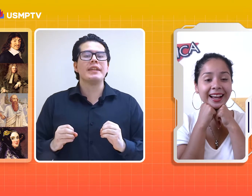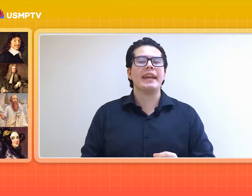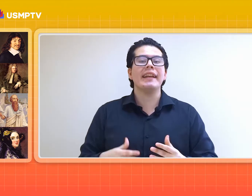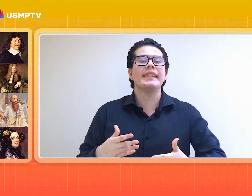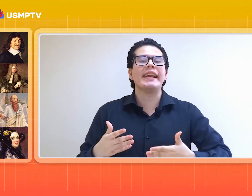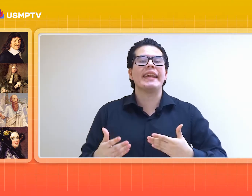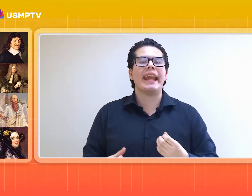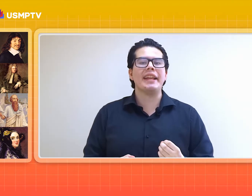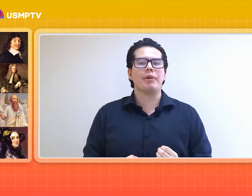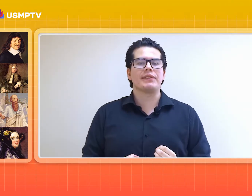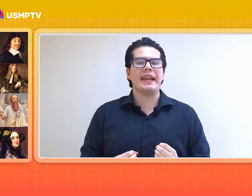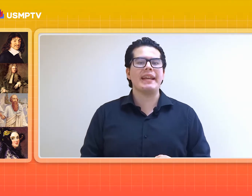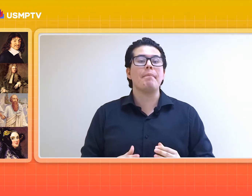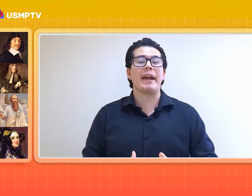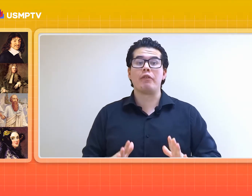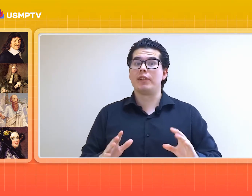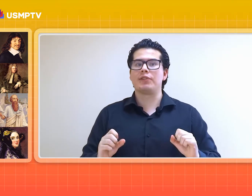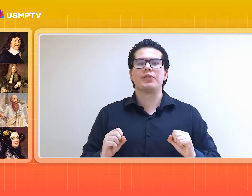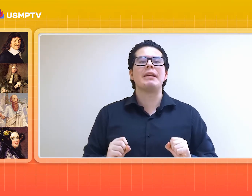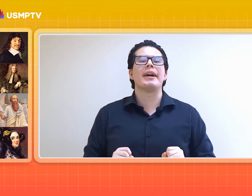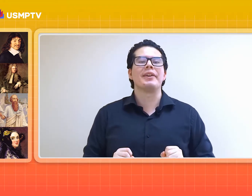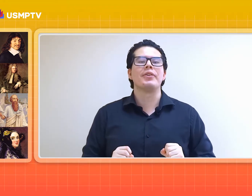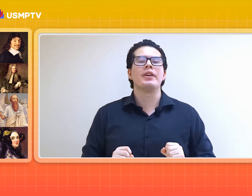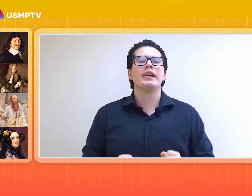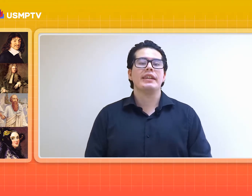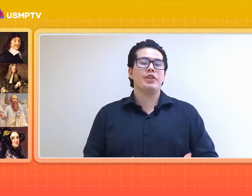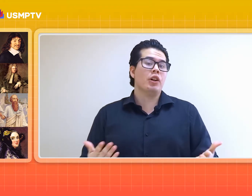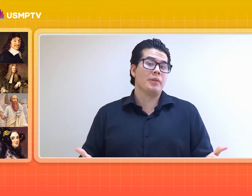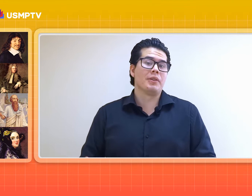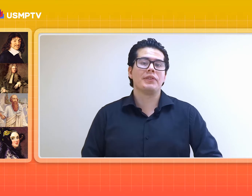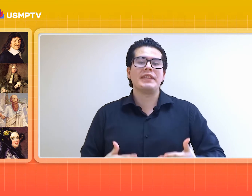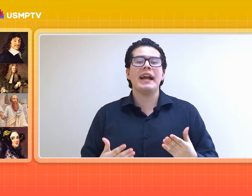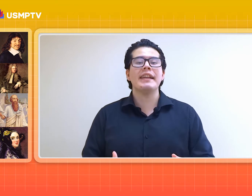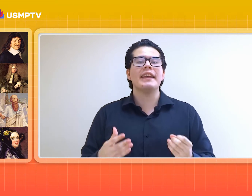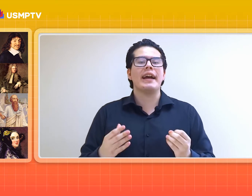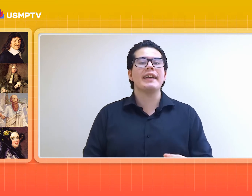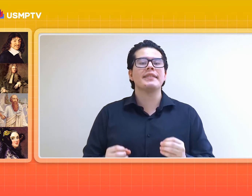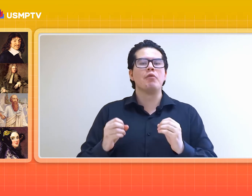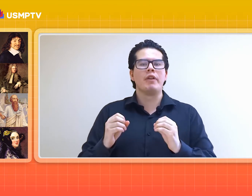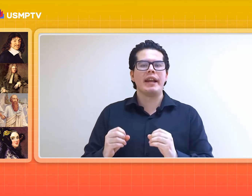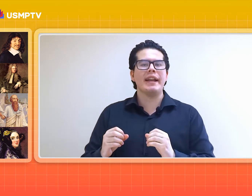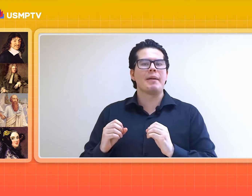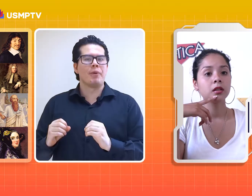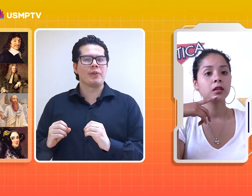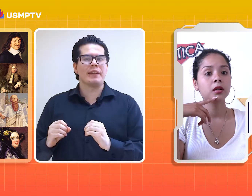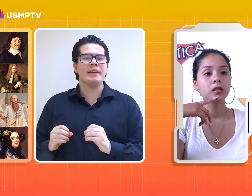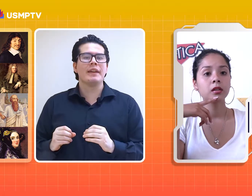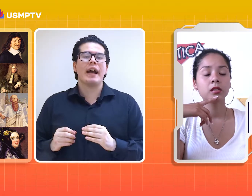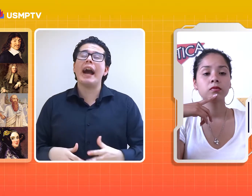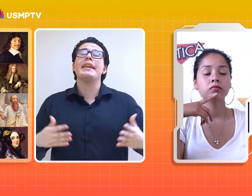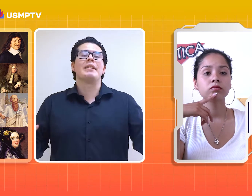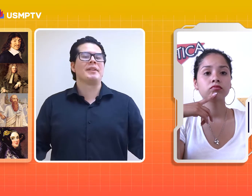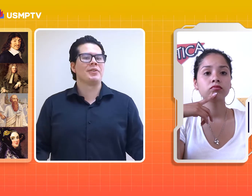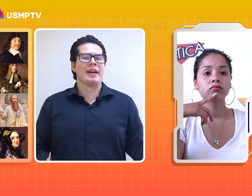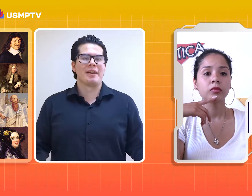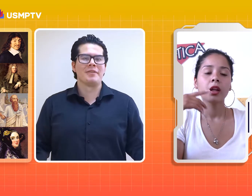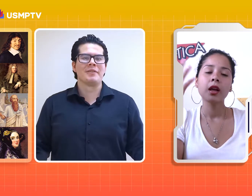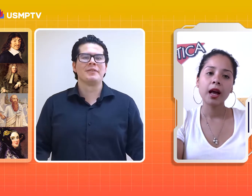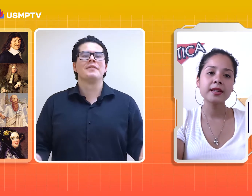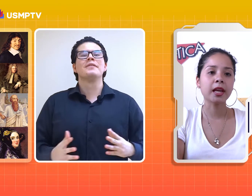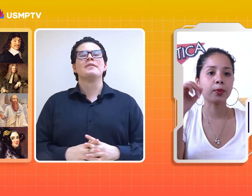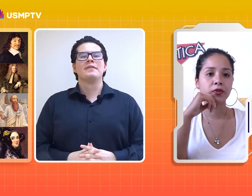Albiruni es el genio estrella para nuestro tema de hoy. Y obvio, si alguien hace un gran aporte, hay que